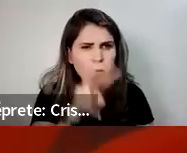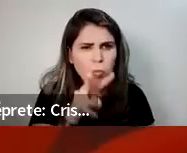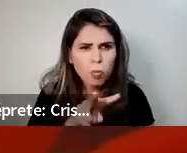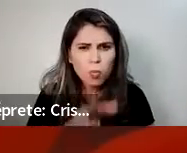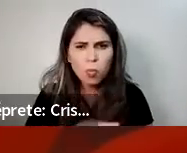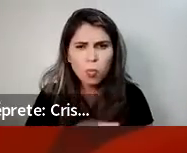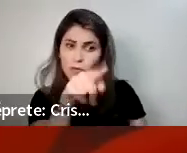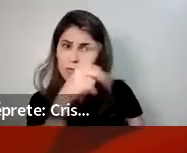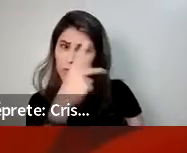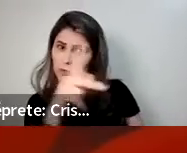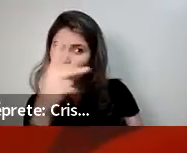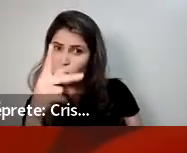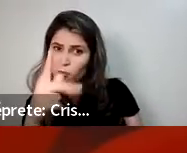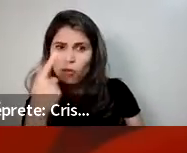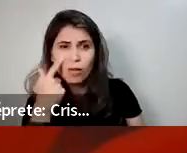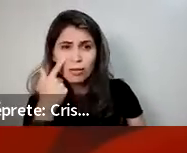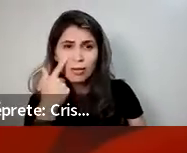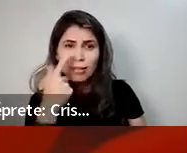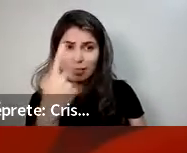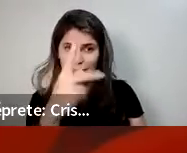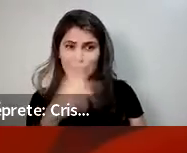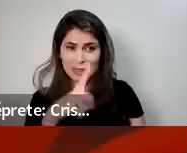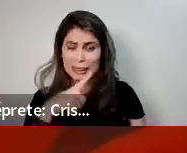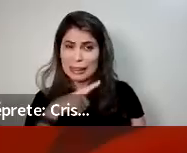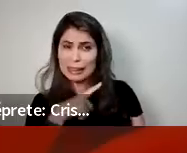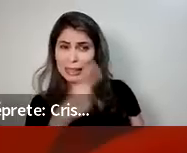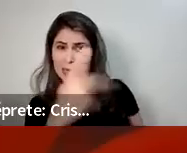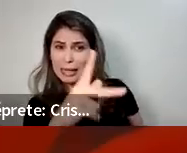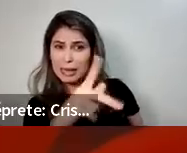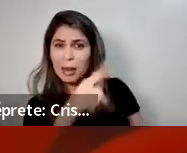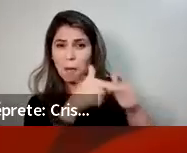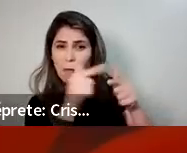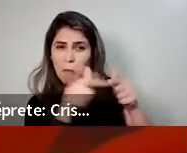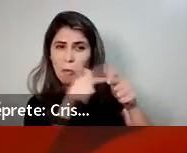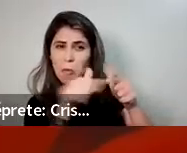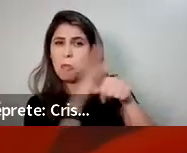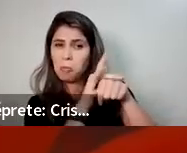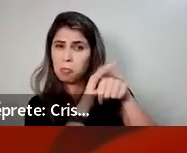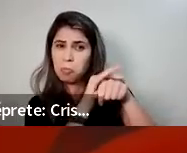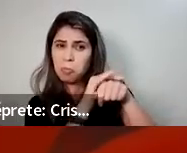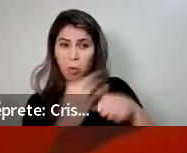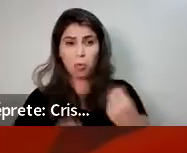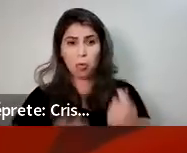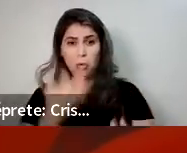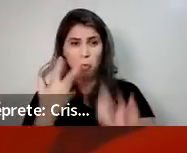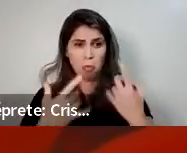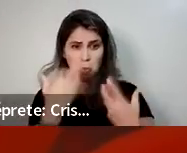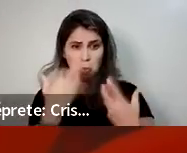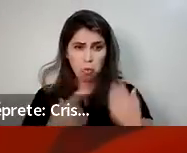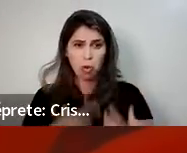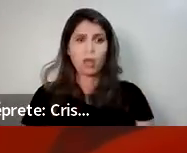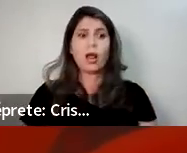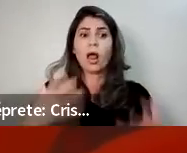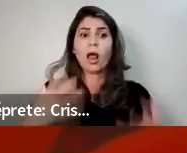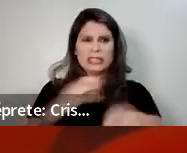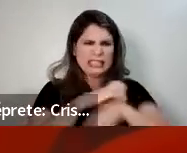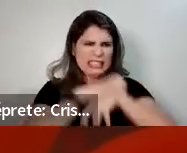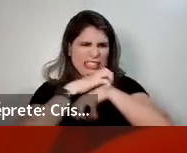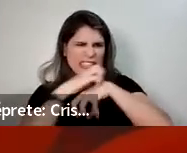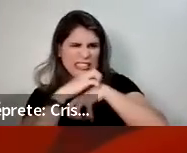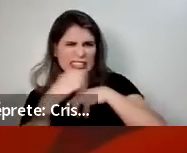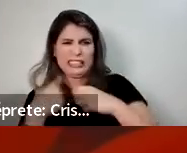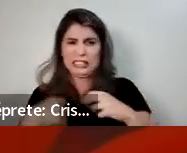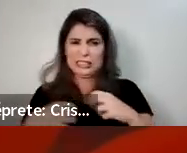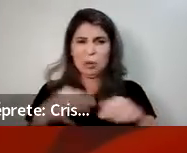ela falou. Ela se identificou. Olha quantas questões... Será que precisa mesmo perder a qualidade